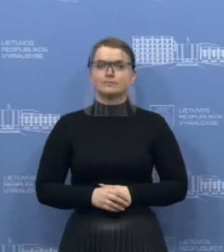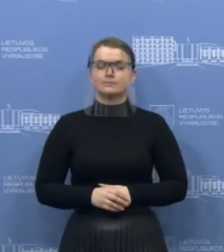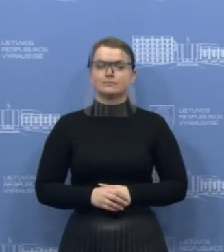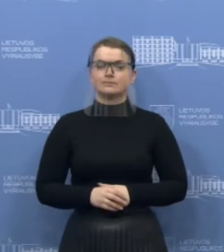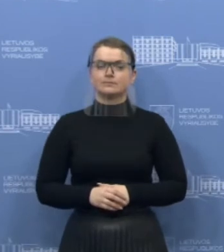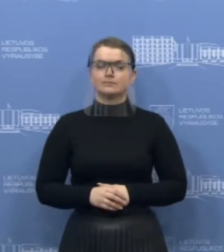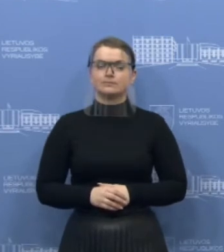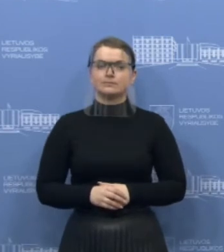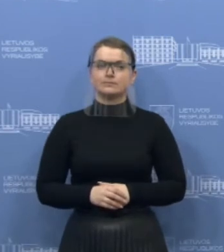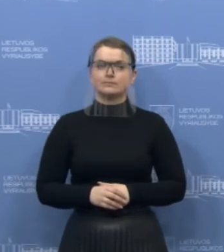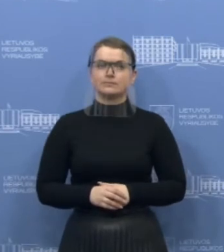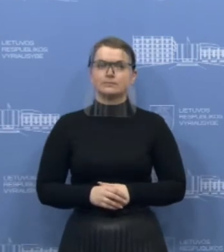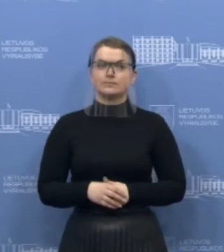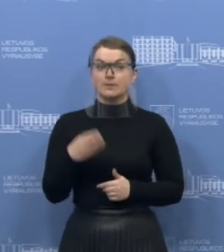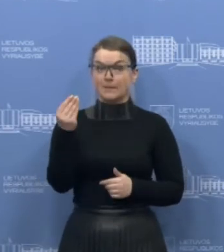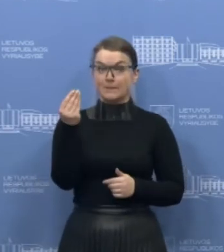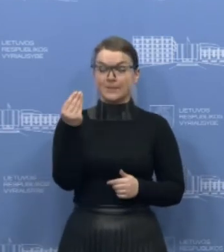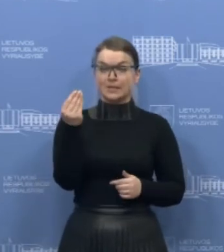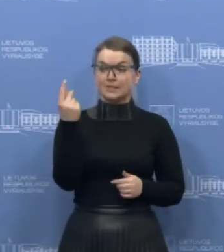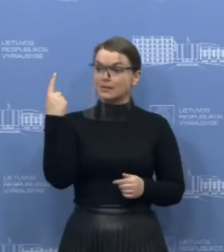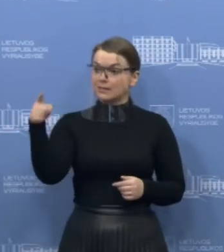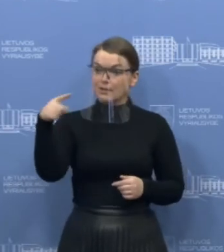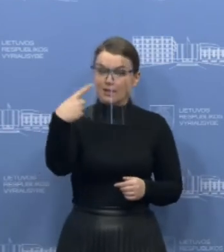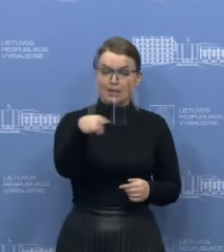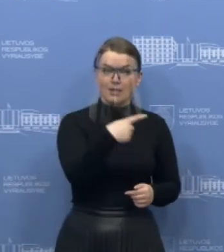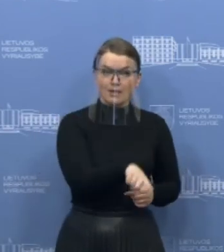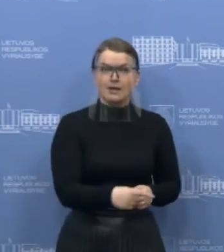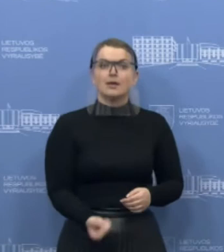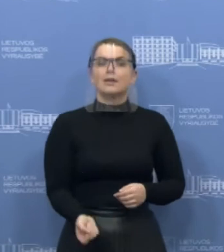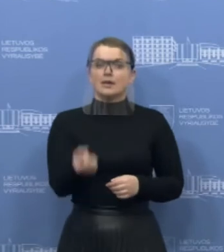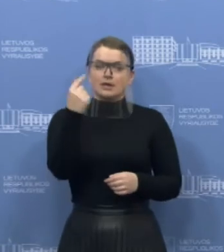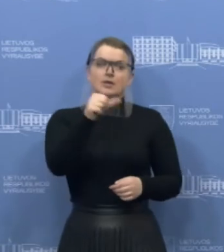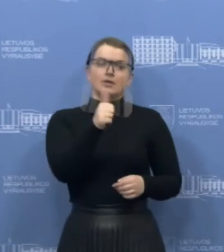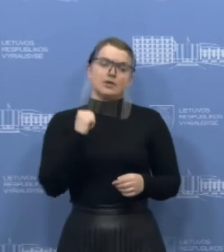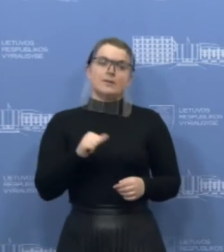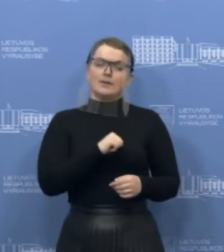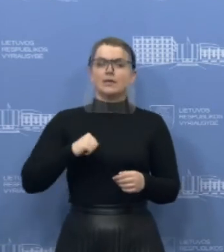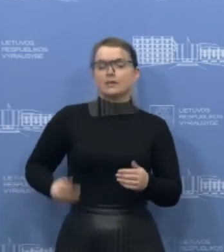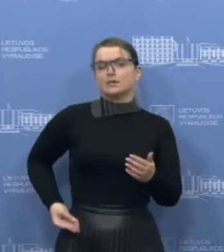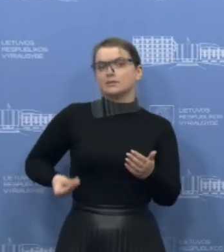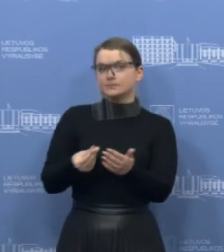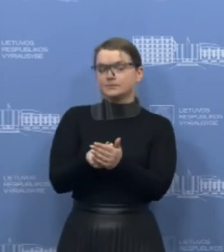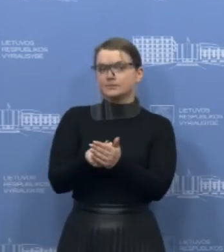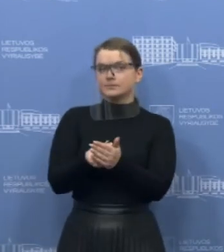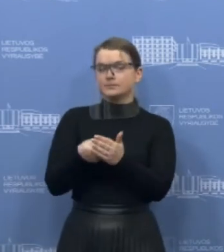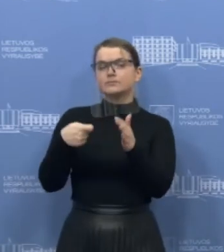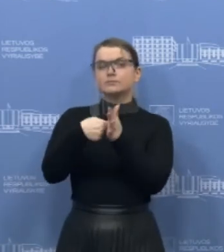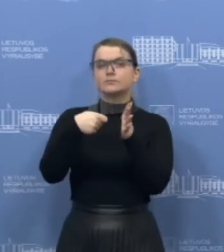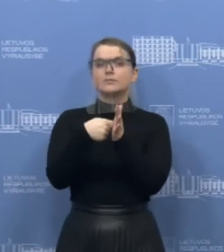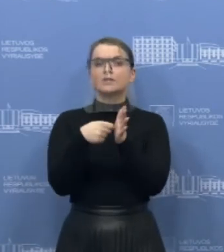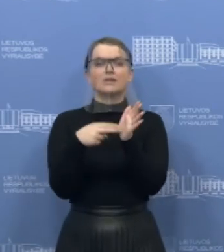Visas kitas lėšas mokėjo patys keliaiviai. Bilietų kaino